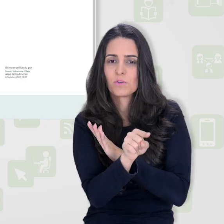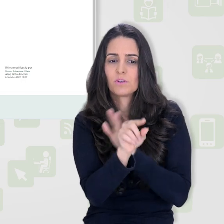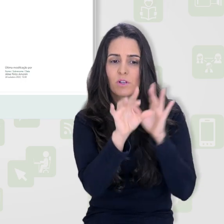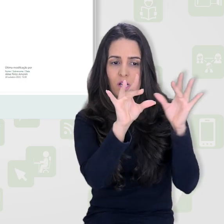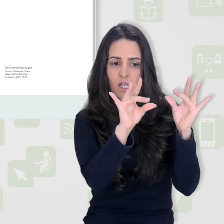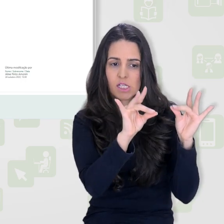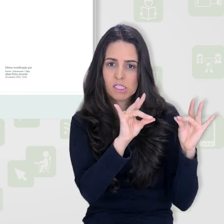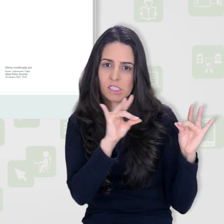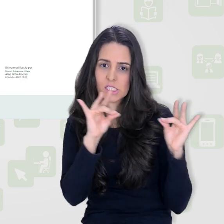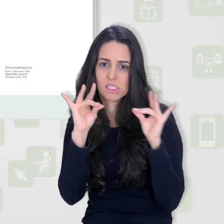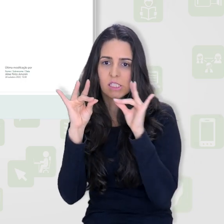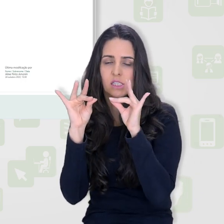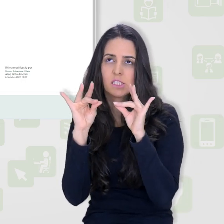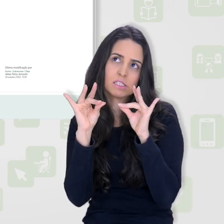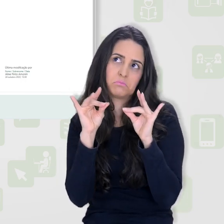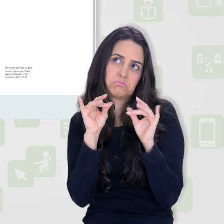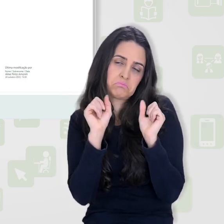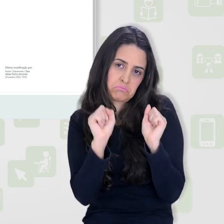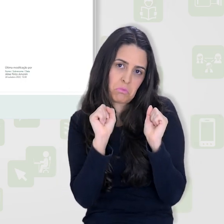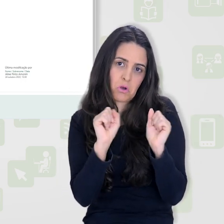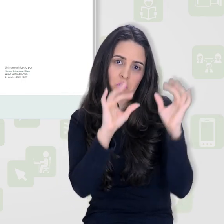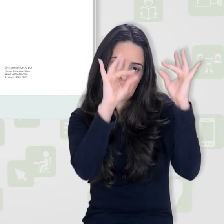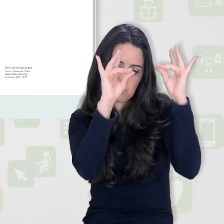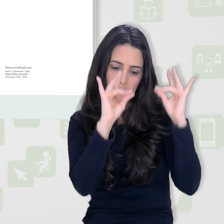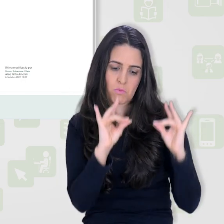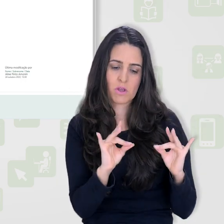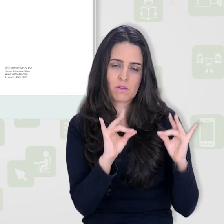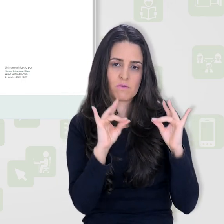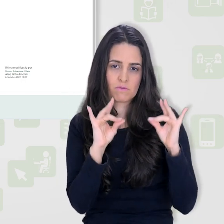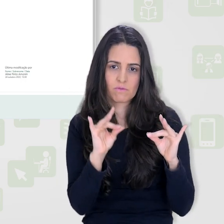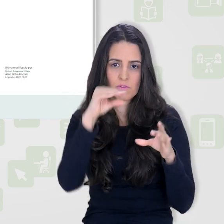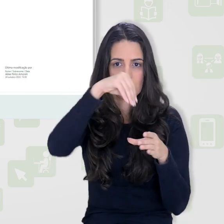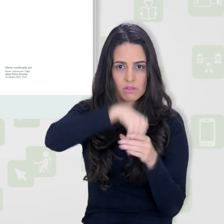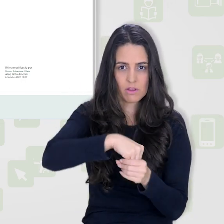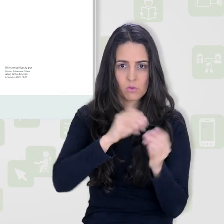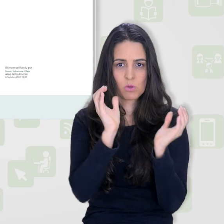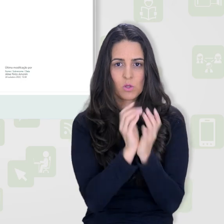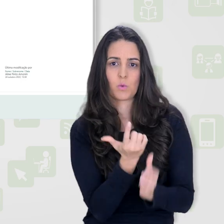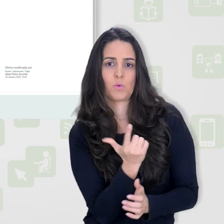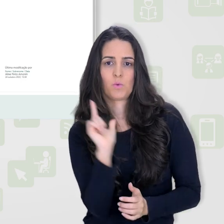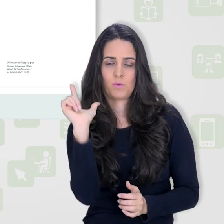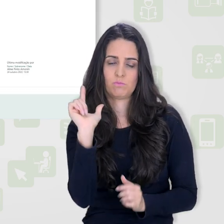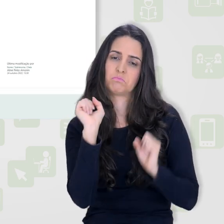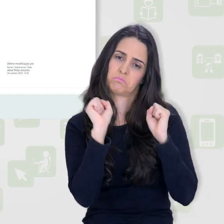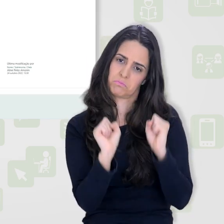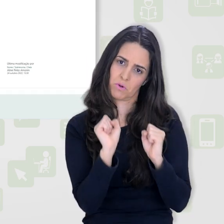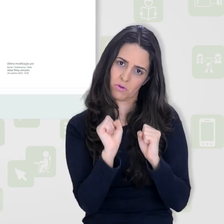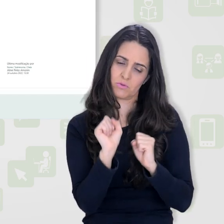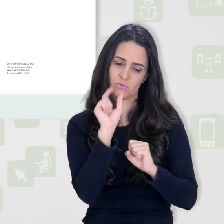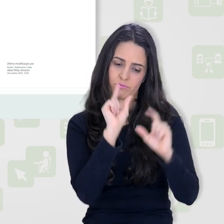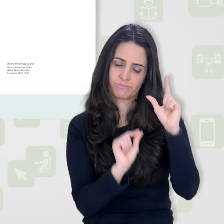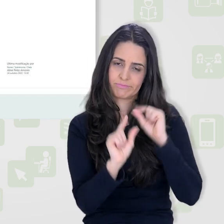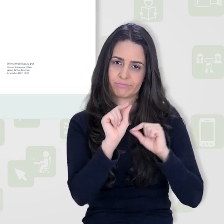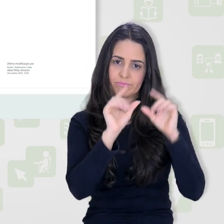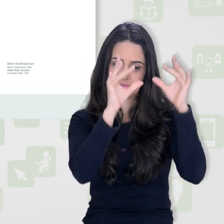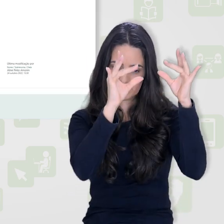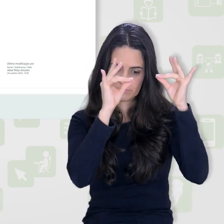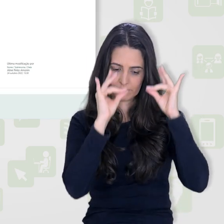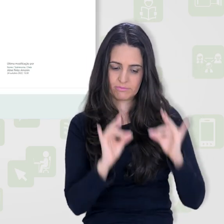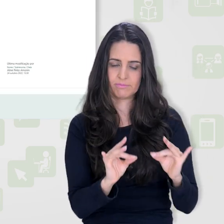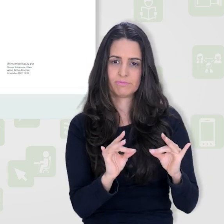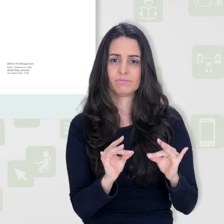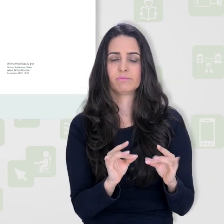questão e mover essa questão, por exemplo, para uma determinada categoria.